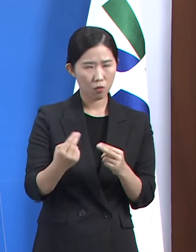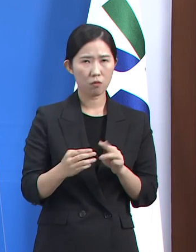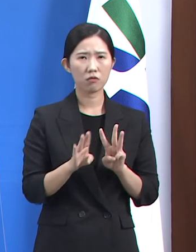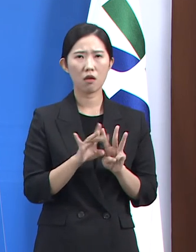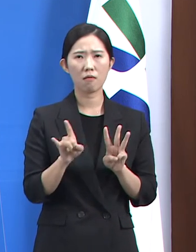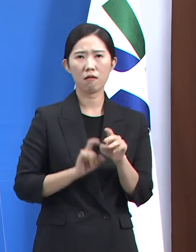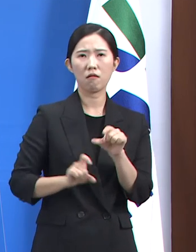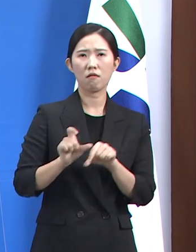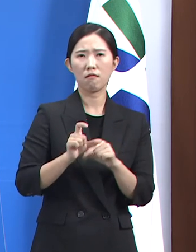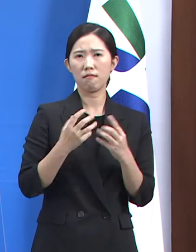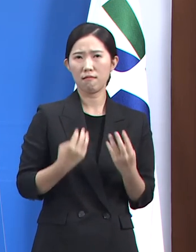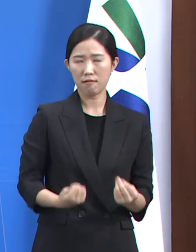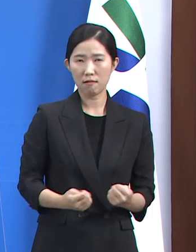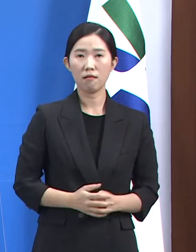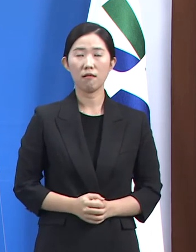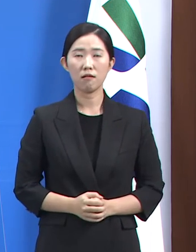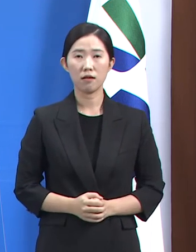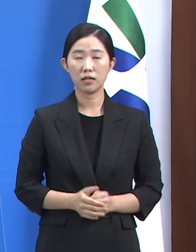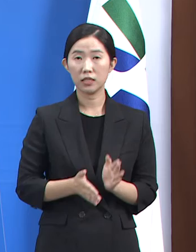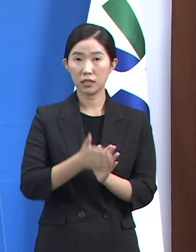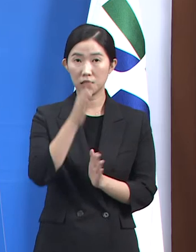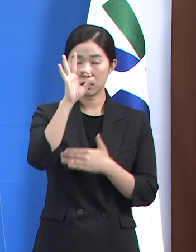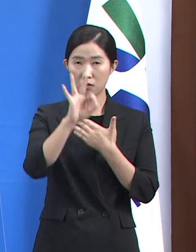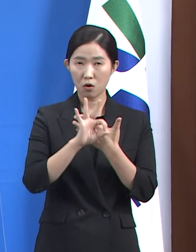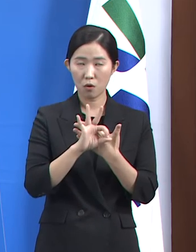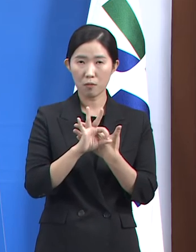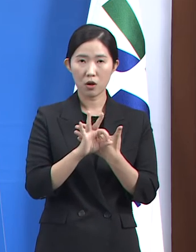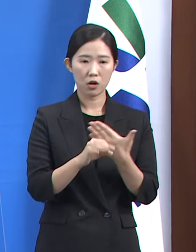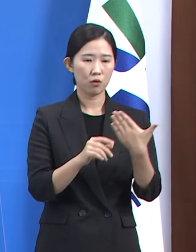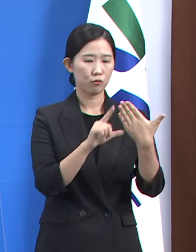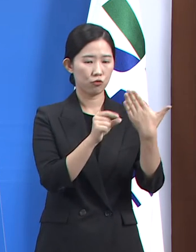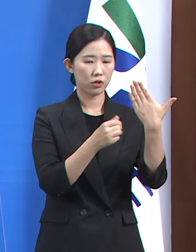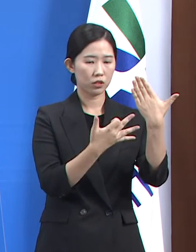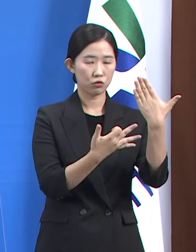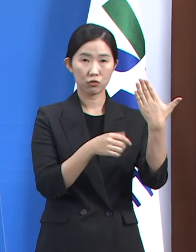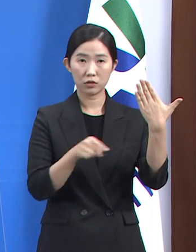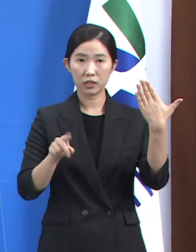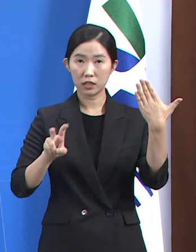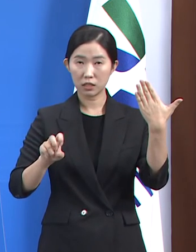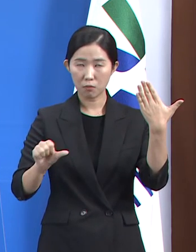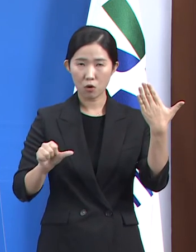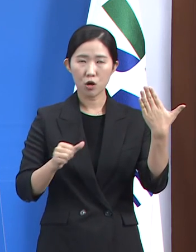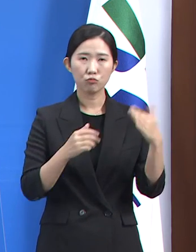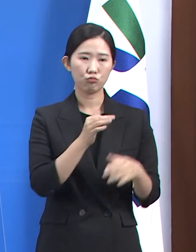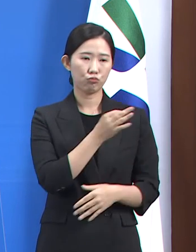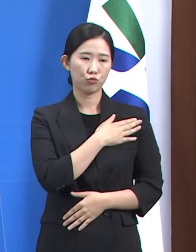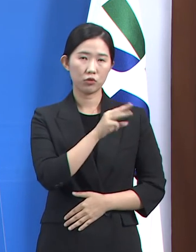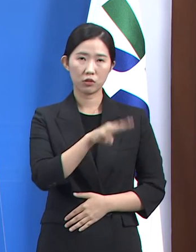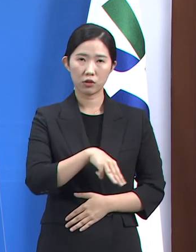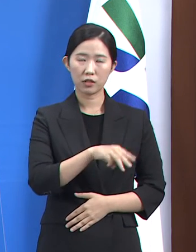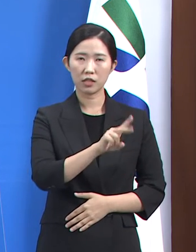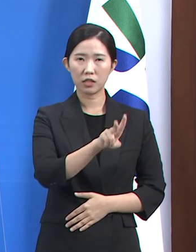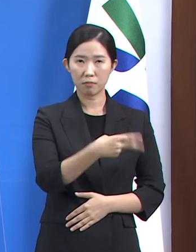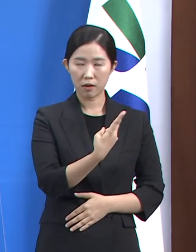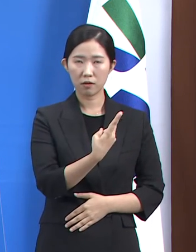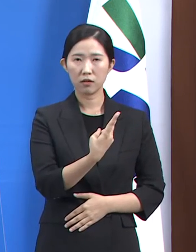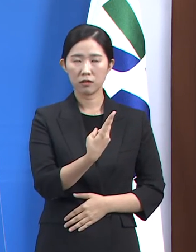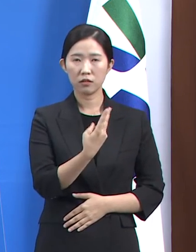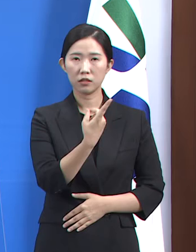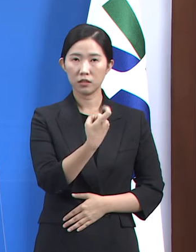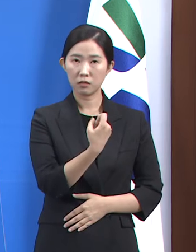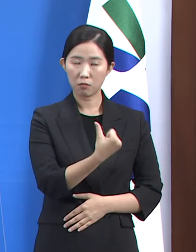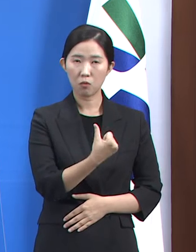높은 수치입니다. 도내 시군별로는 19일부터 25일까지 부천시 290명, 화성시 272명,